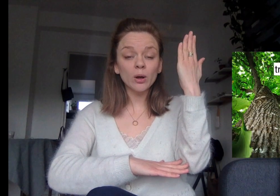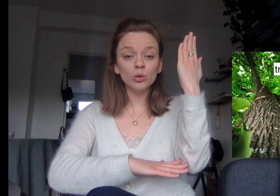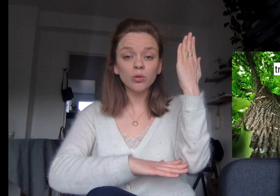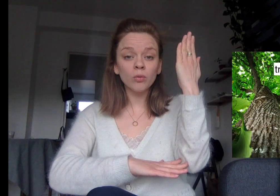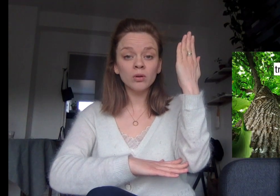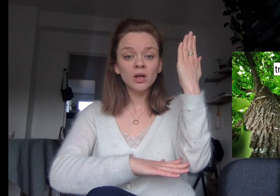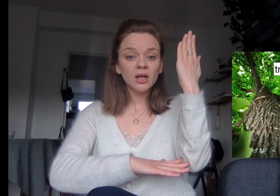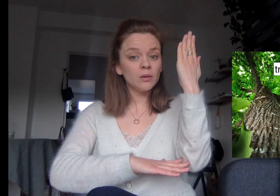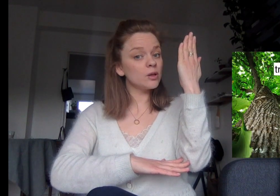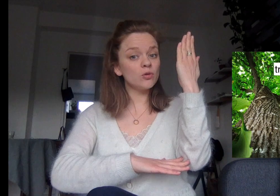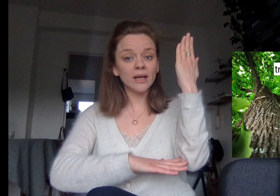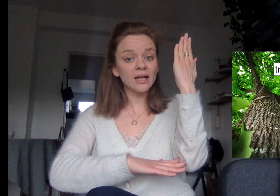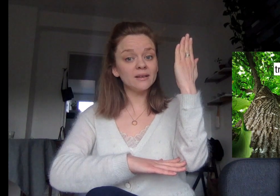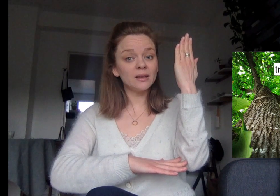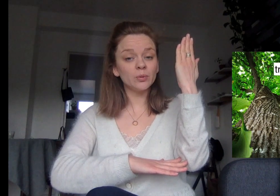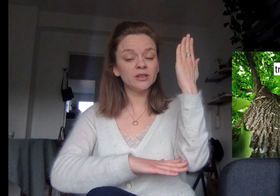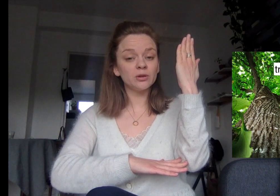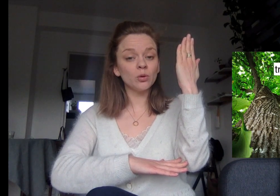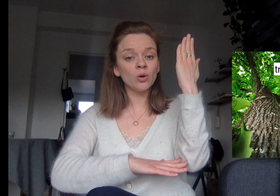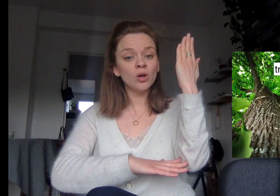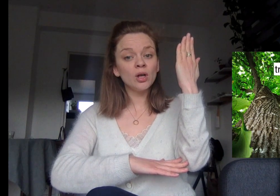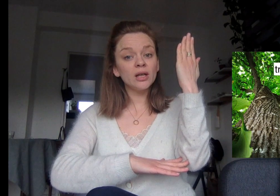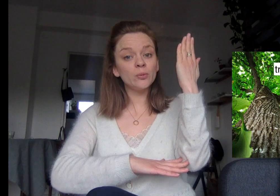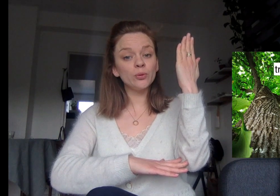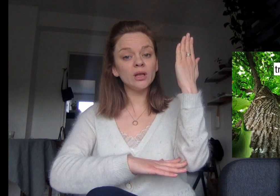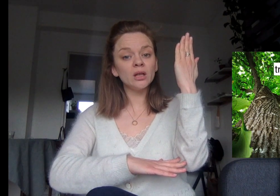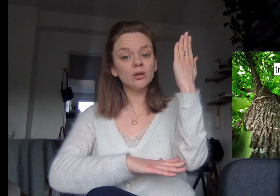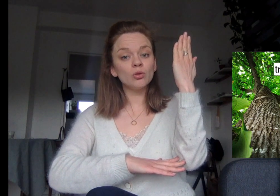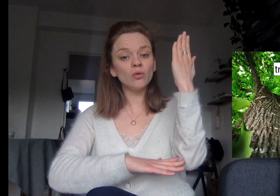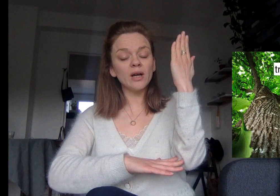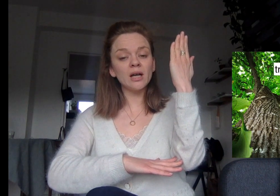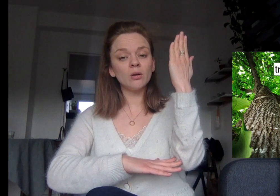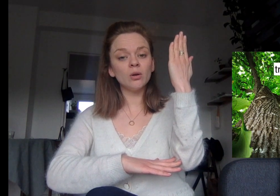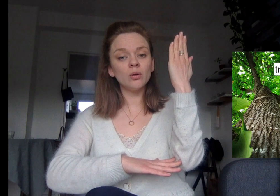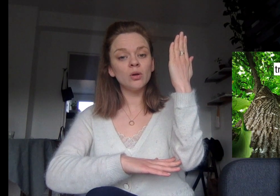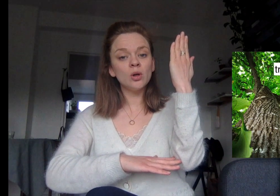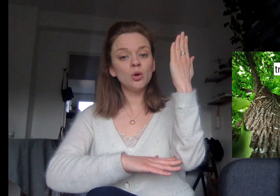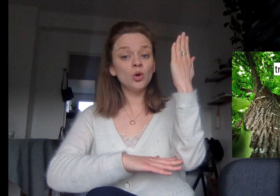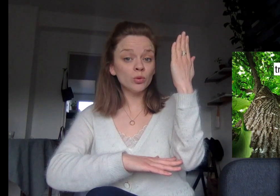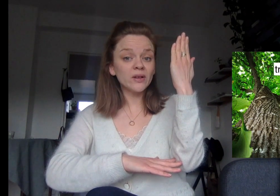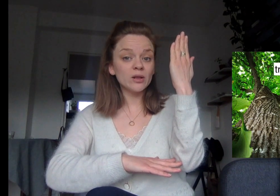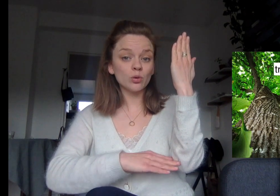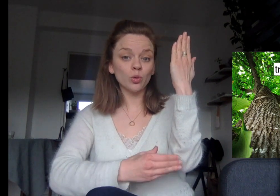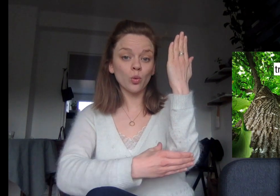le tronc, eh bien, tu vas garder cette position. Et puis, tu vas le montrer, ce tronc.